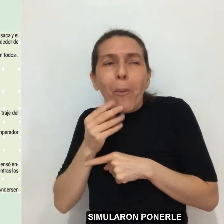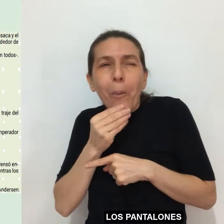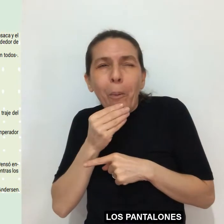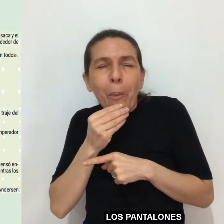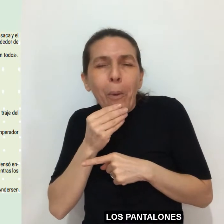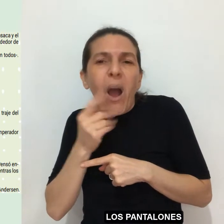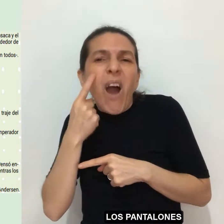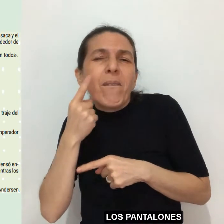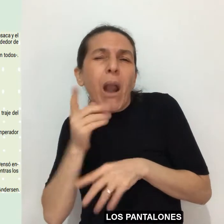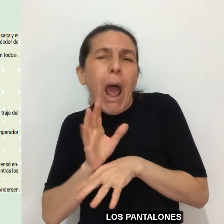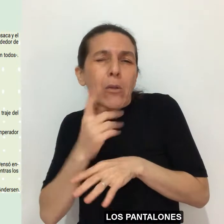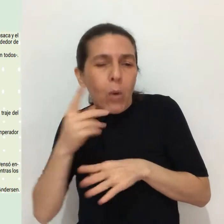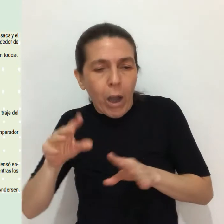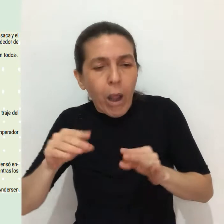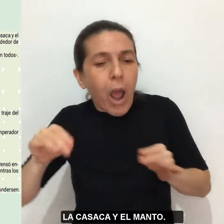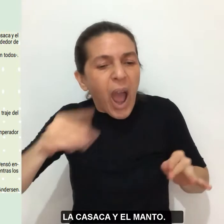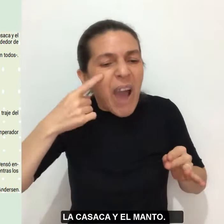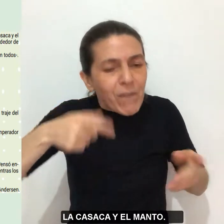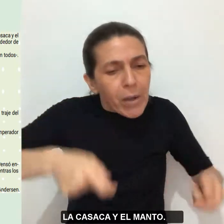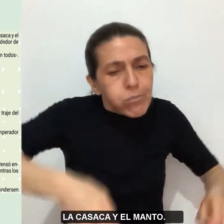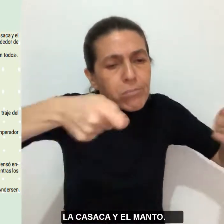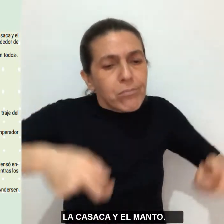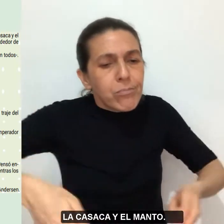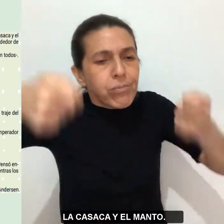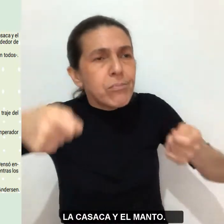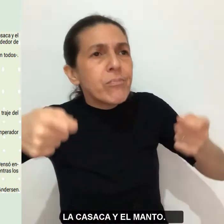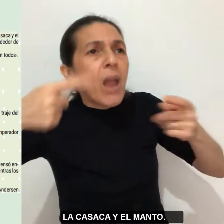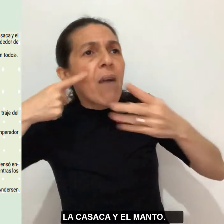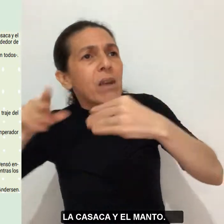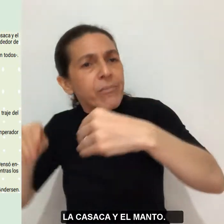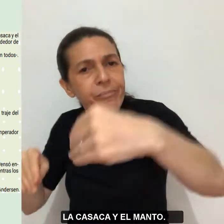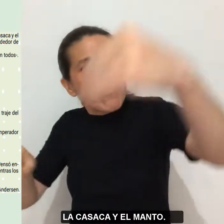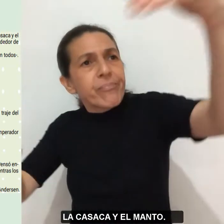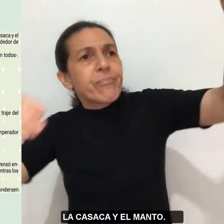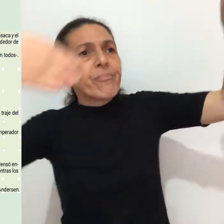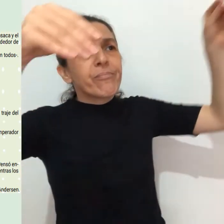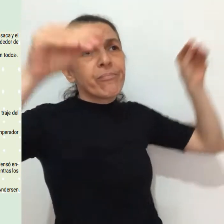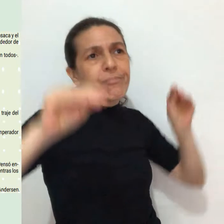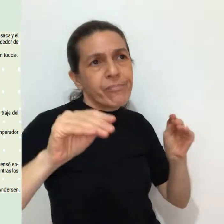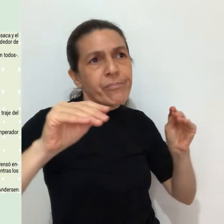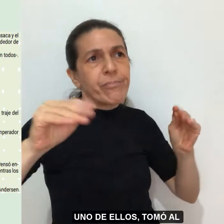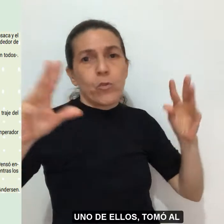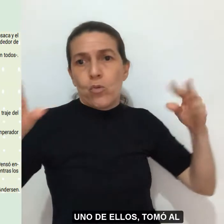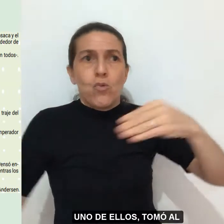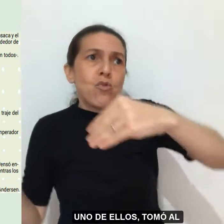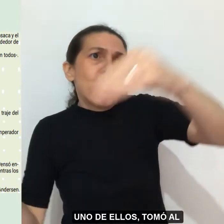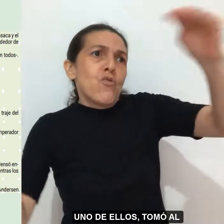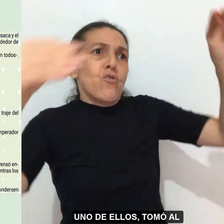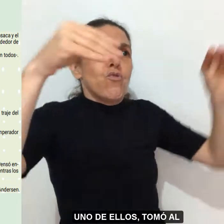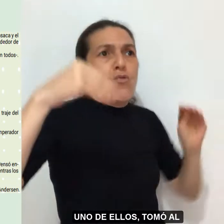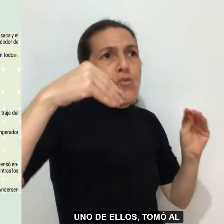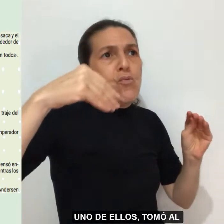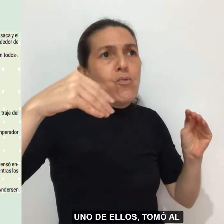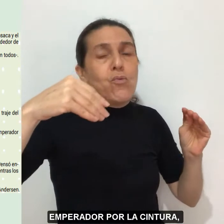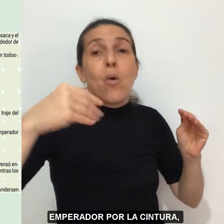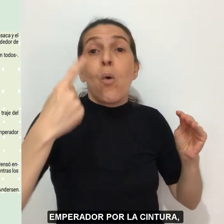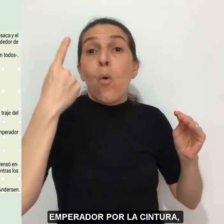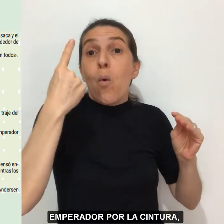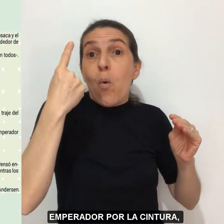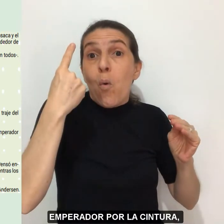los pantalones, la casaca y el manto. Uno de ellos tomó al emperador por